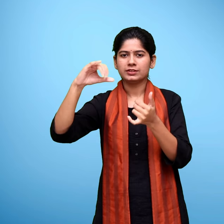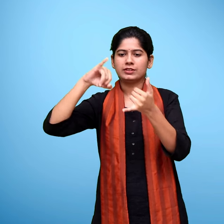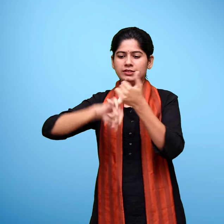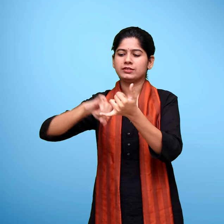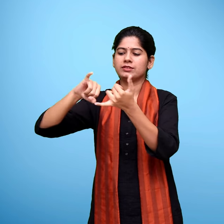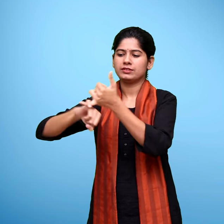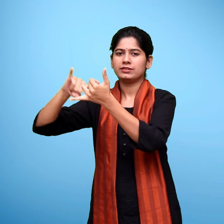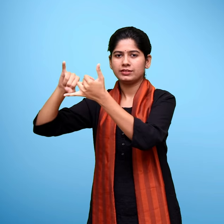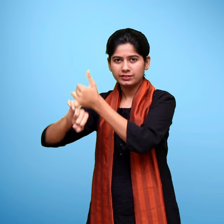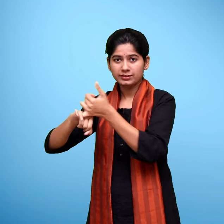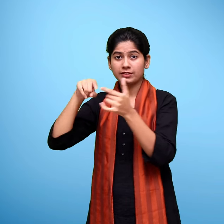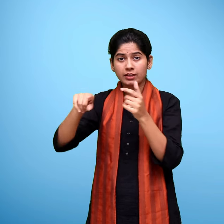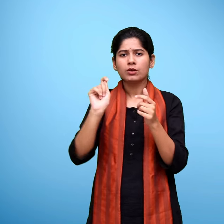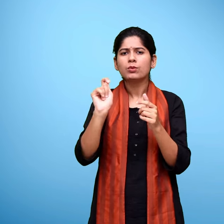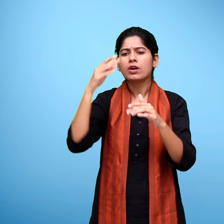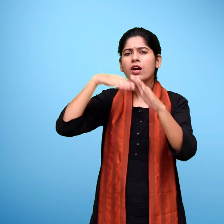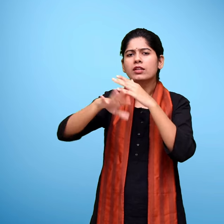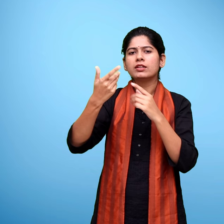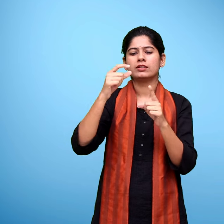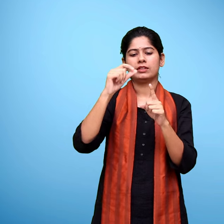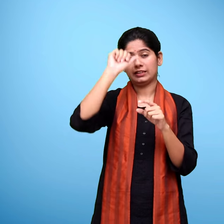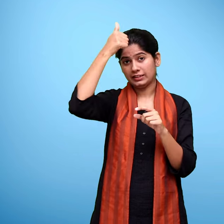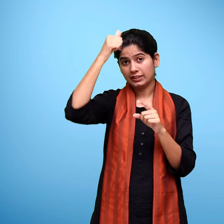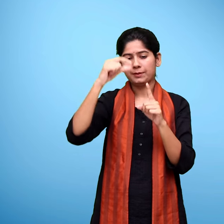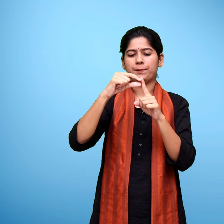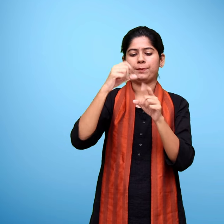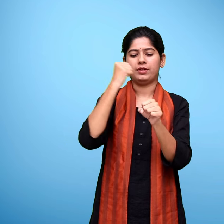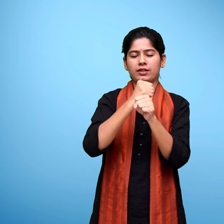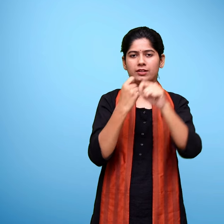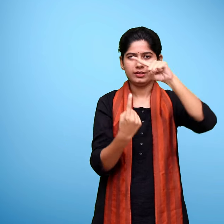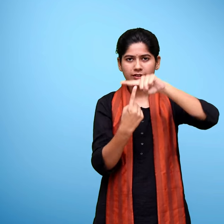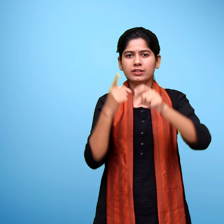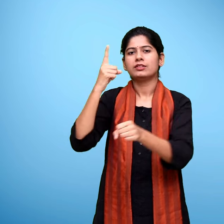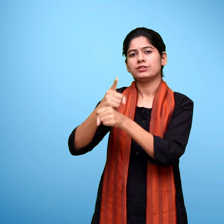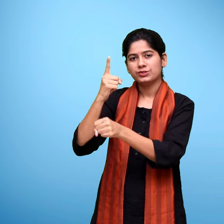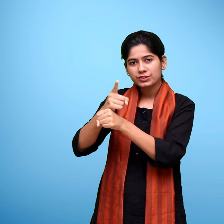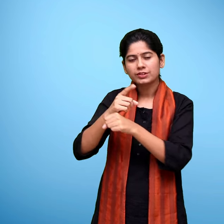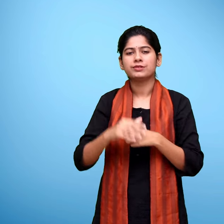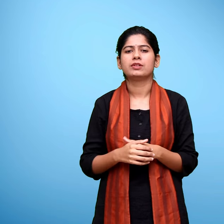राज़किय मौडल सह वरिष्ट माध्यमिक विद्याले ग्योंग कैथल हर्याना